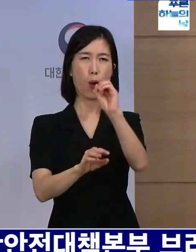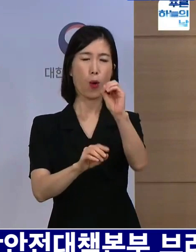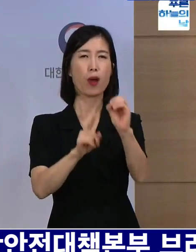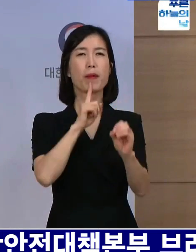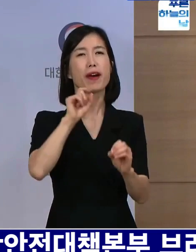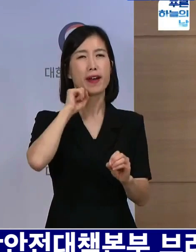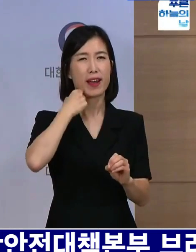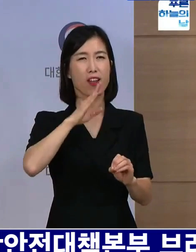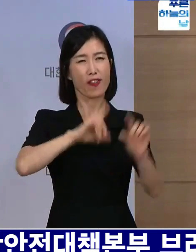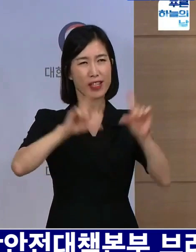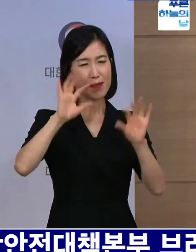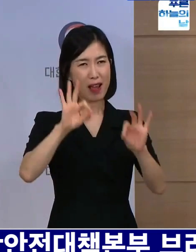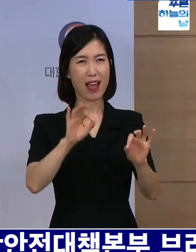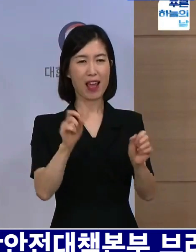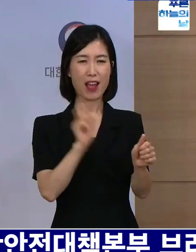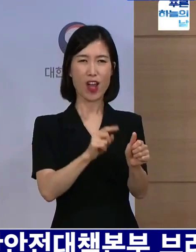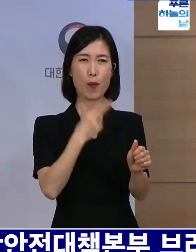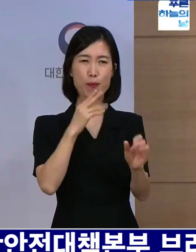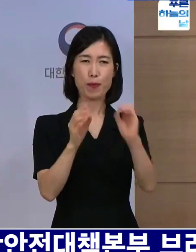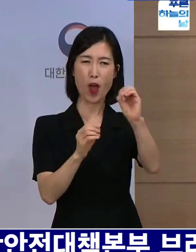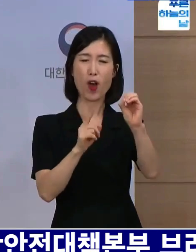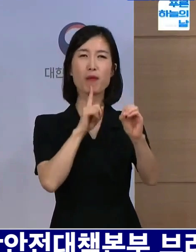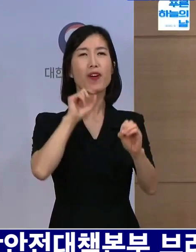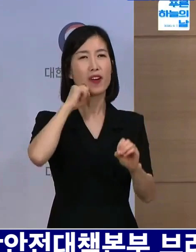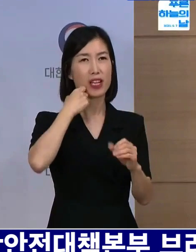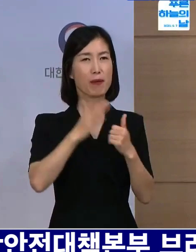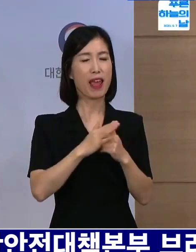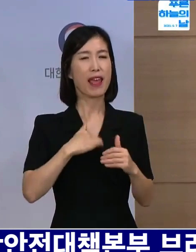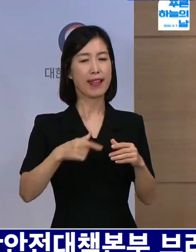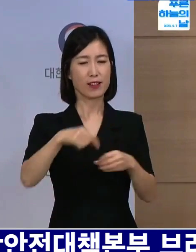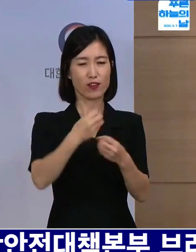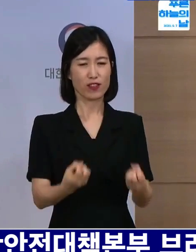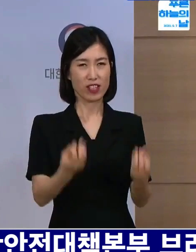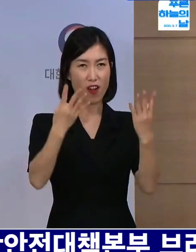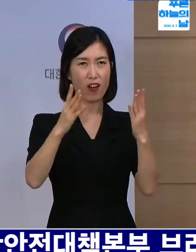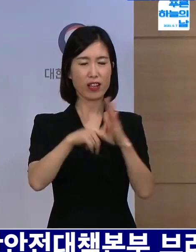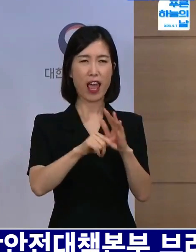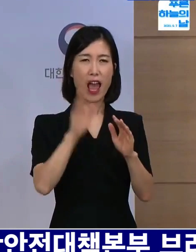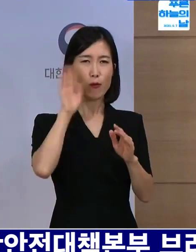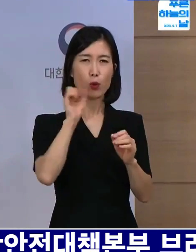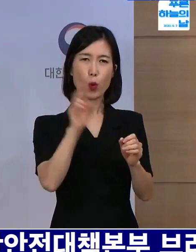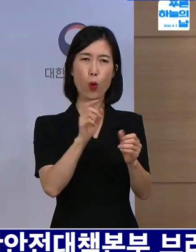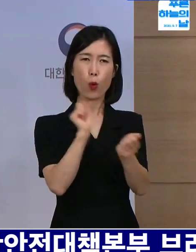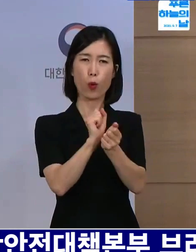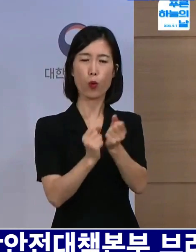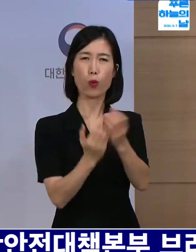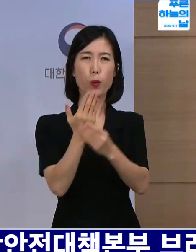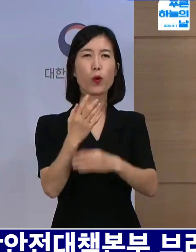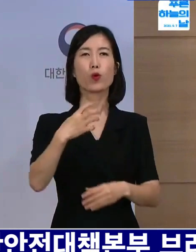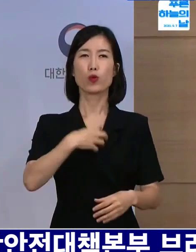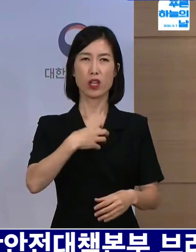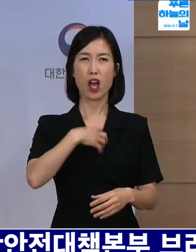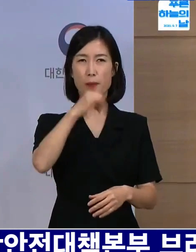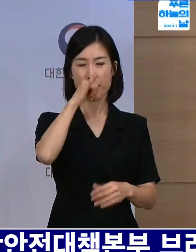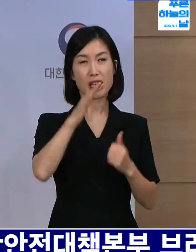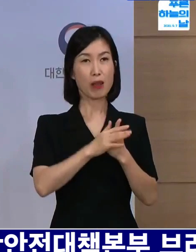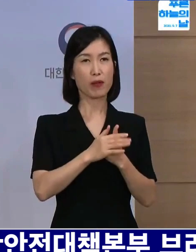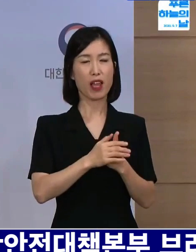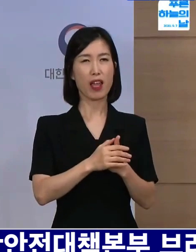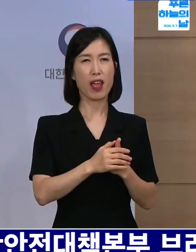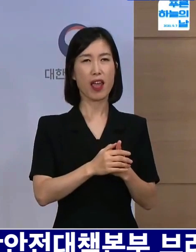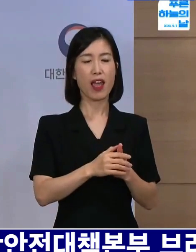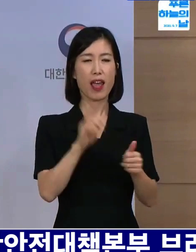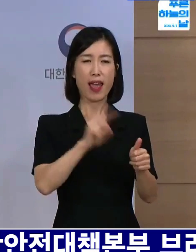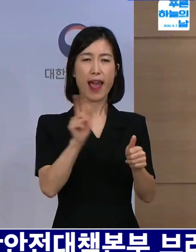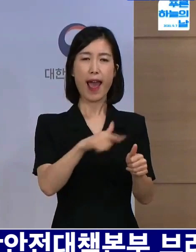현실적으로 불가능합니다. 따라서 이번 추석에는 이러한 가능성들을 좀 고려할 때 지금은 이동 자제를